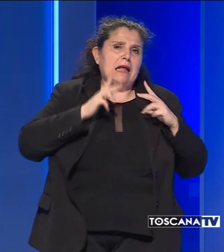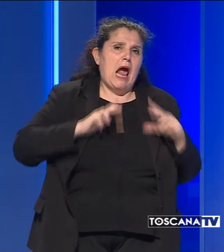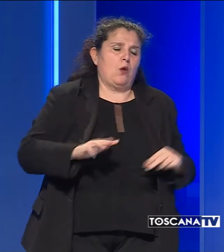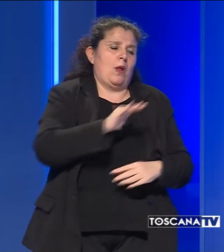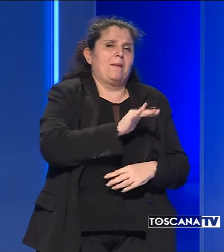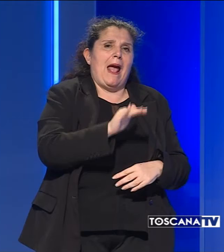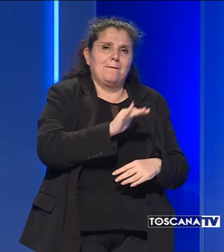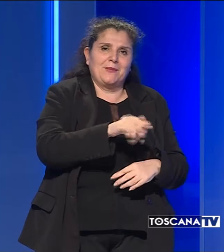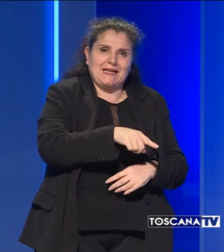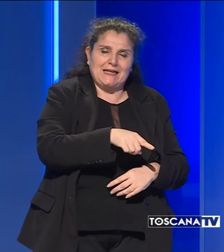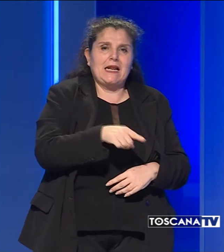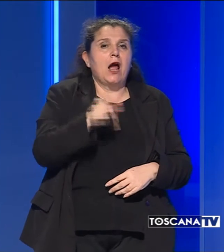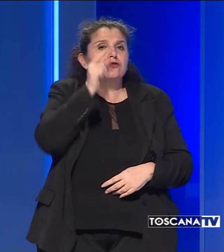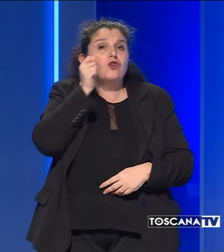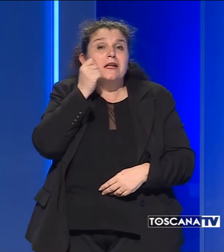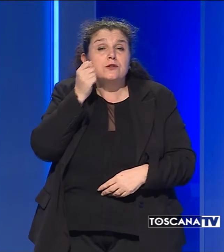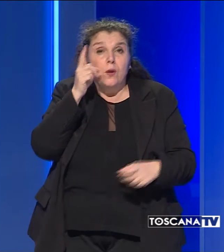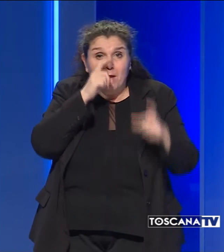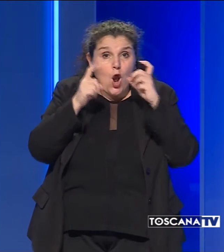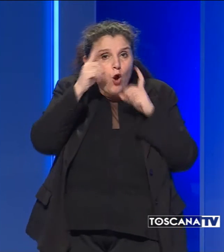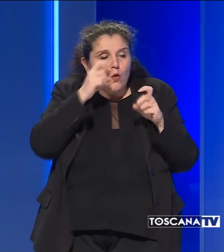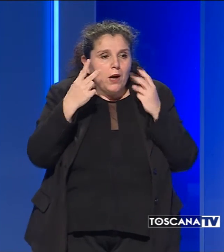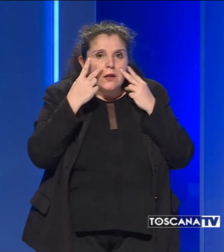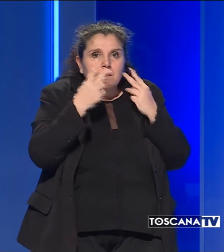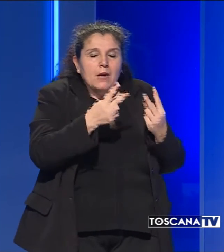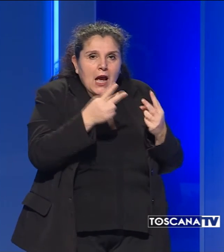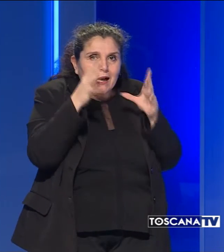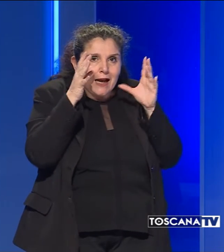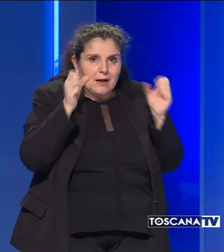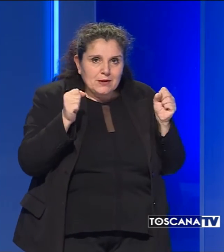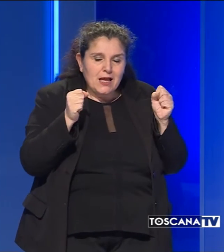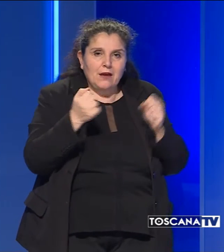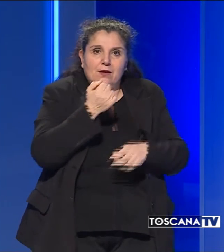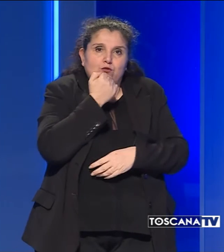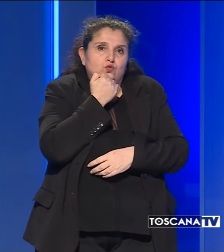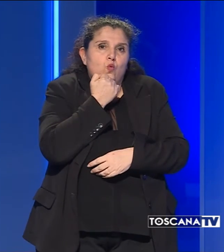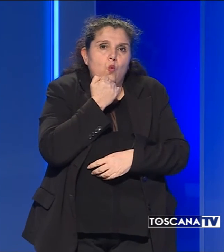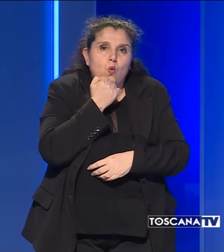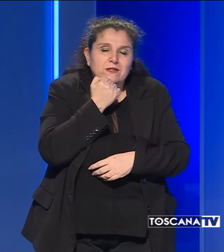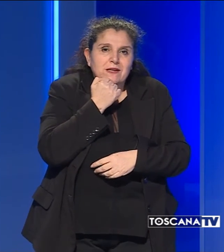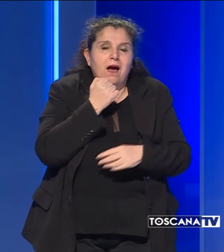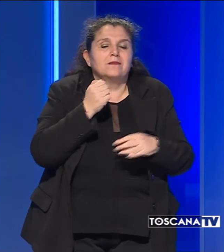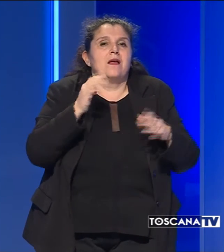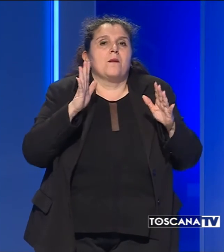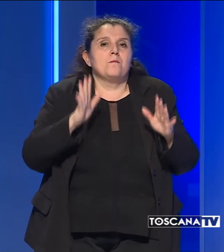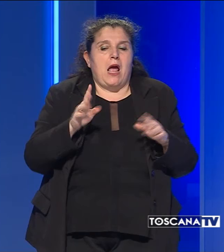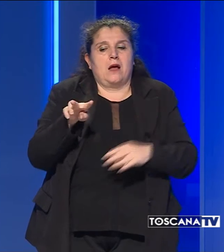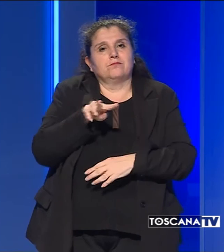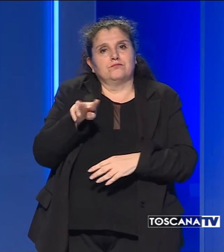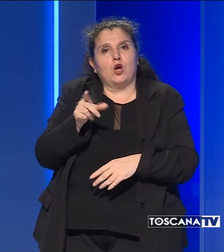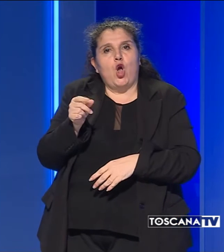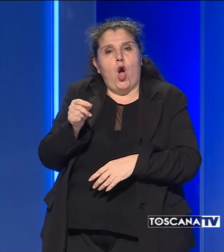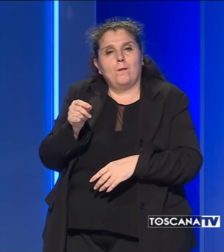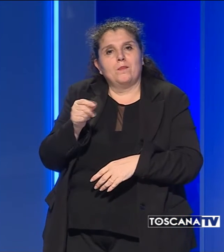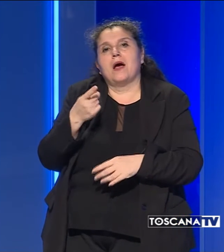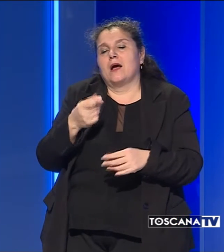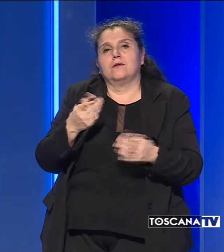la bambina. I genitori, preoccupati per quanto accaduto, si sono scusati, tuttavia per loro è scattata